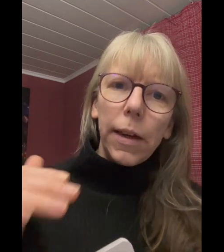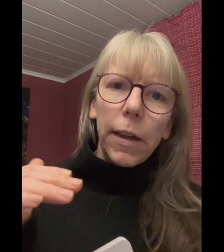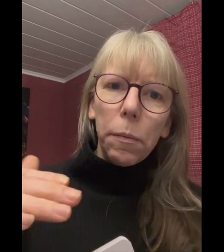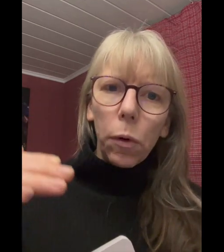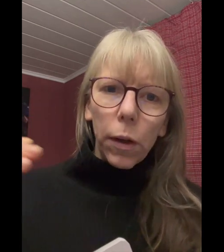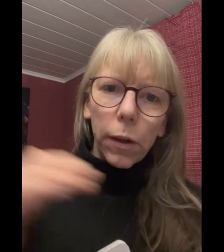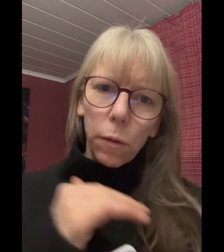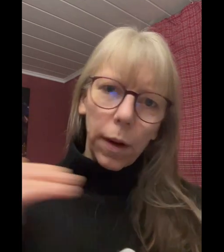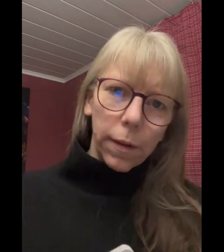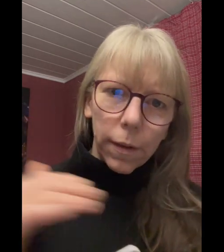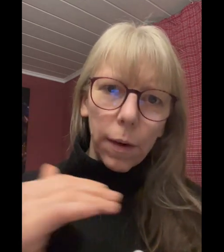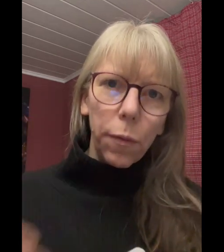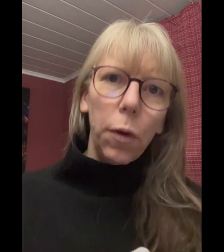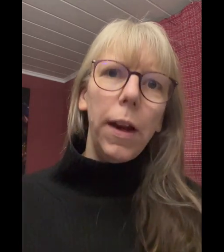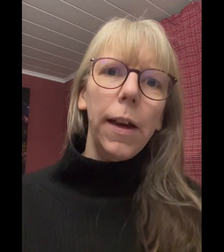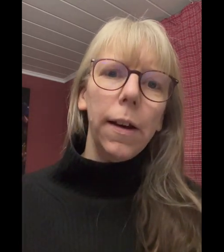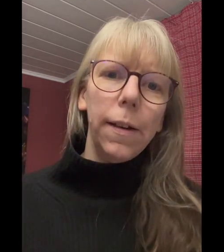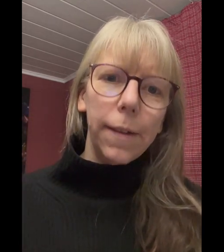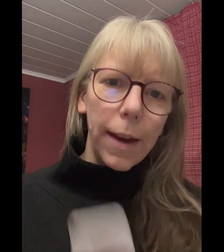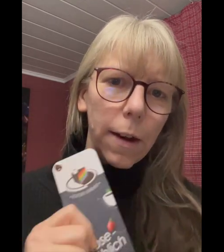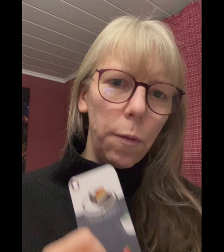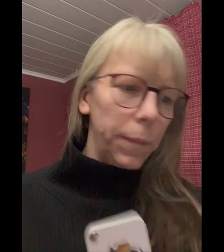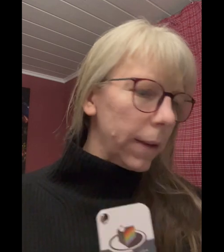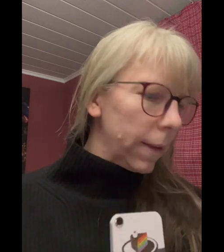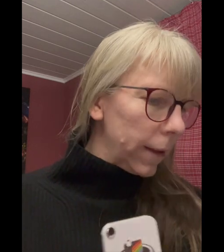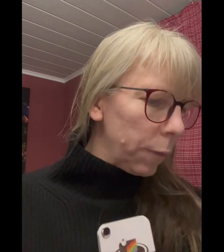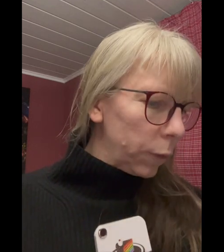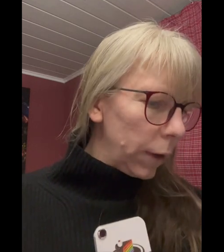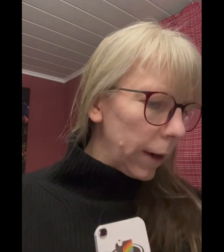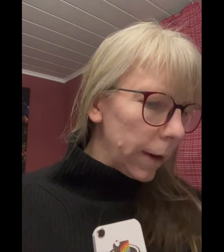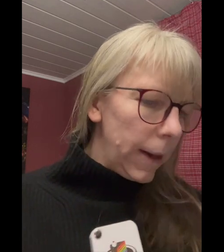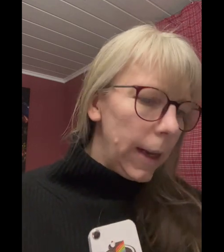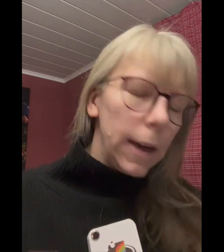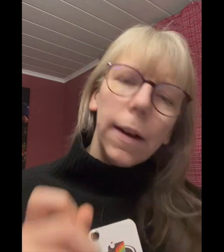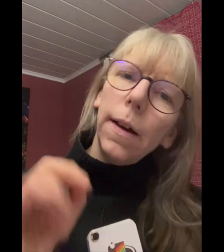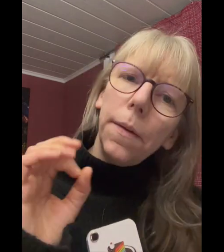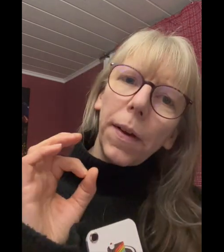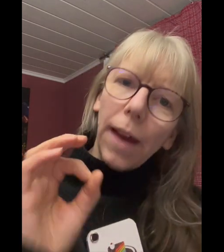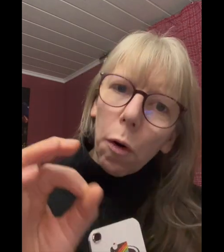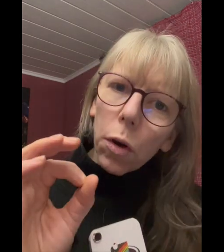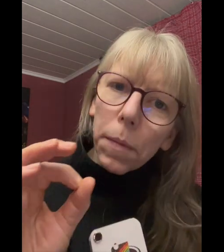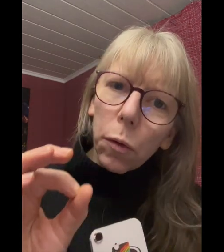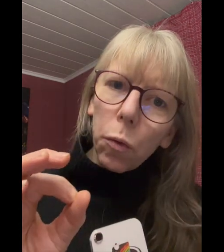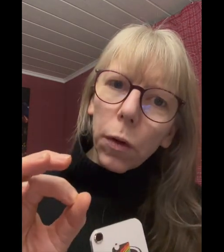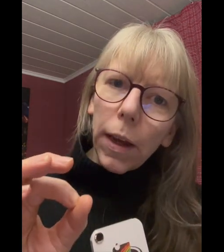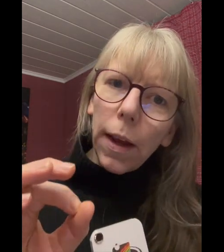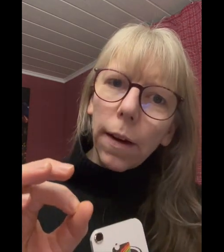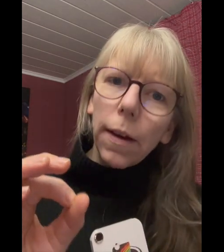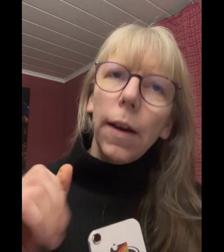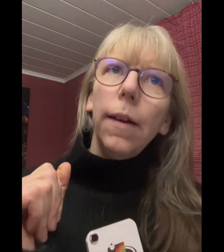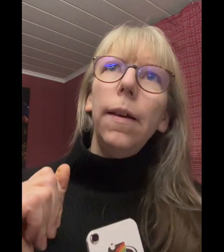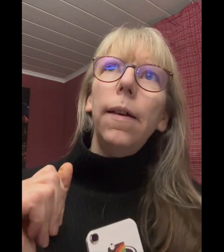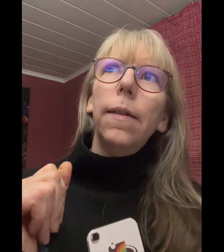nicht möglich und das ist dann für einen längeren Zeitraum, dass das nicht funktioniert. Was auch immer gut geht, ist